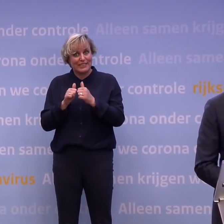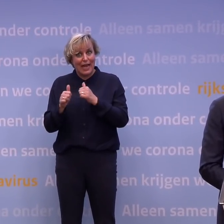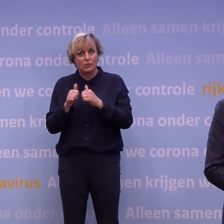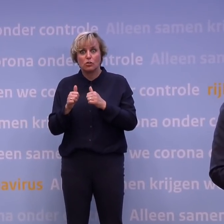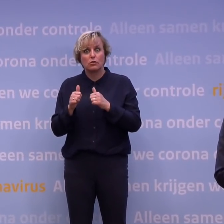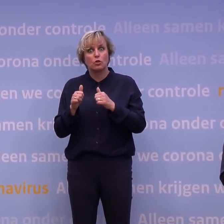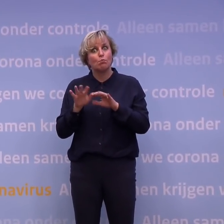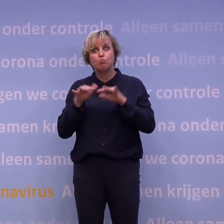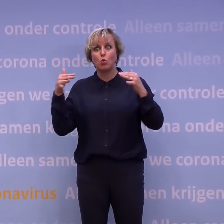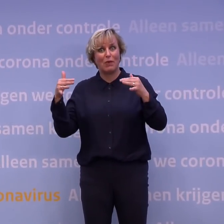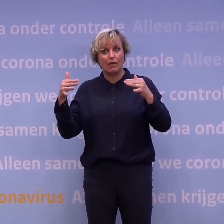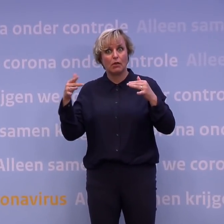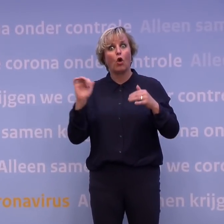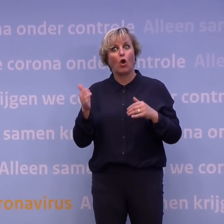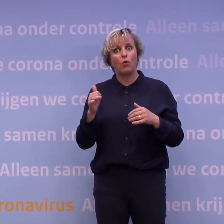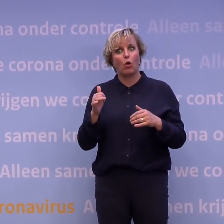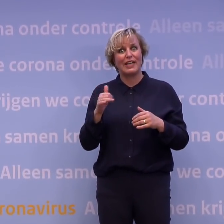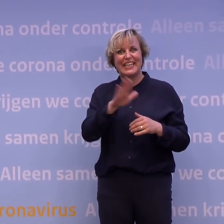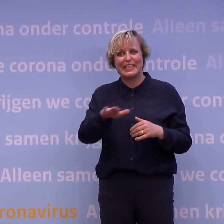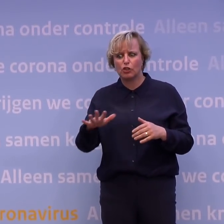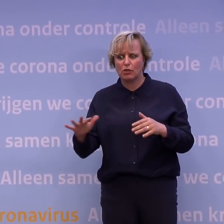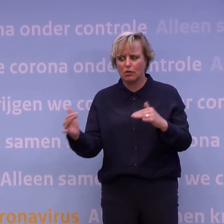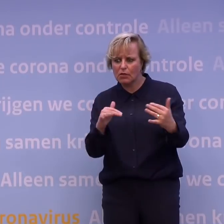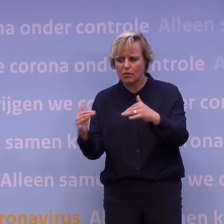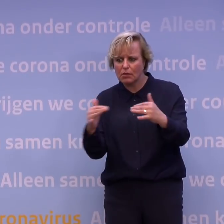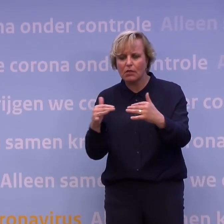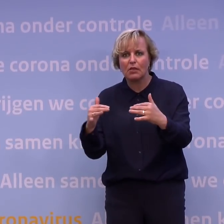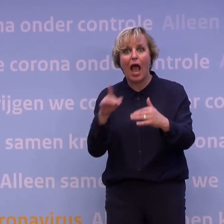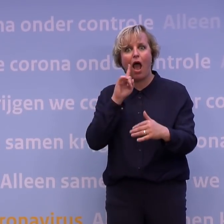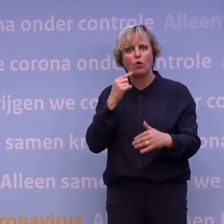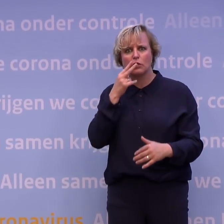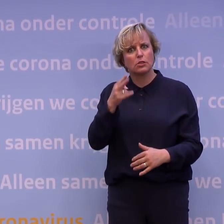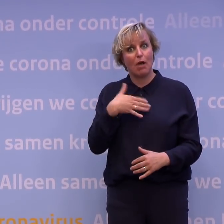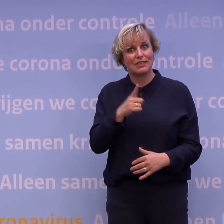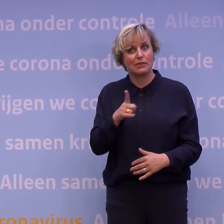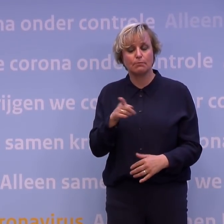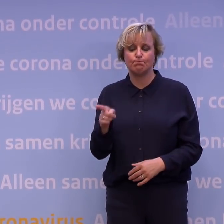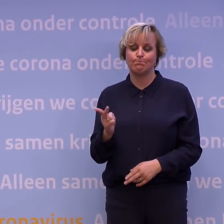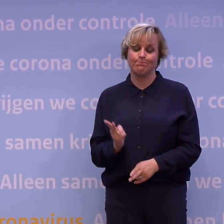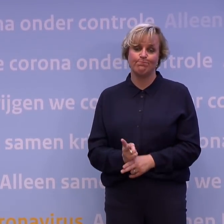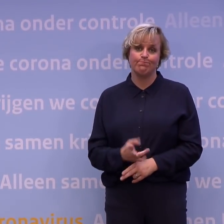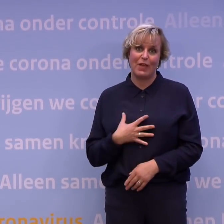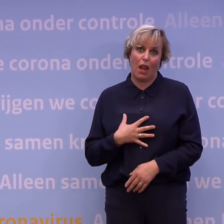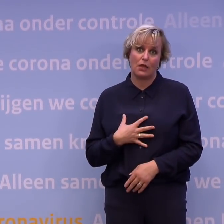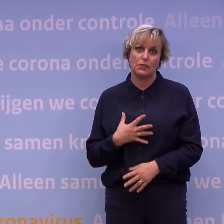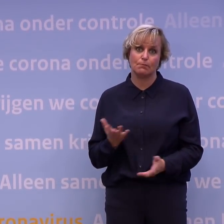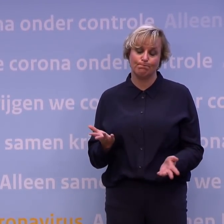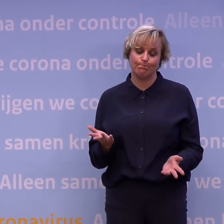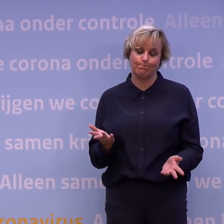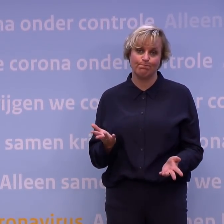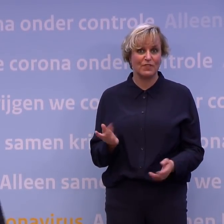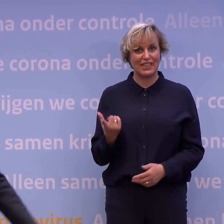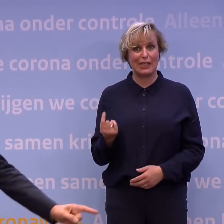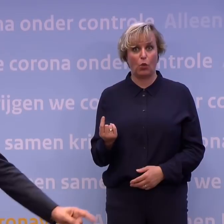hun kind niet meer kunnen... Klopt. Helaas. Dus het is weer kinderen afleveren bij het hek, ja. En dat is allemaal ontzettend